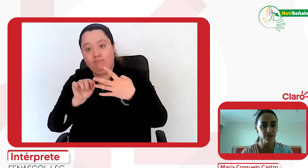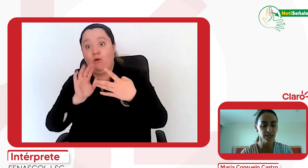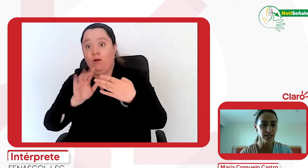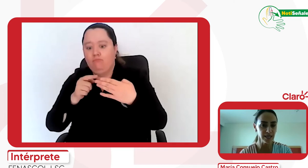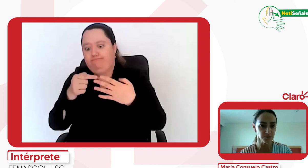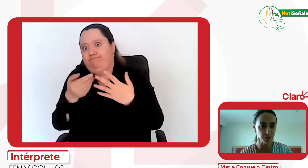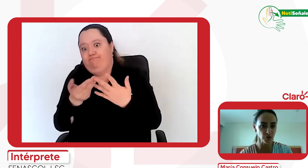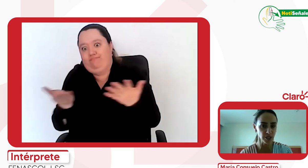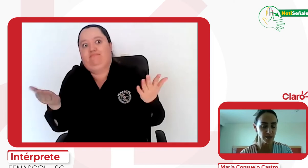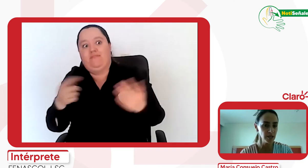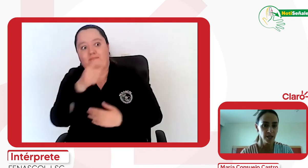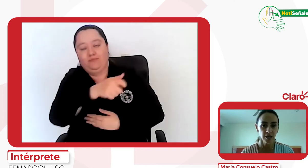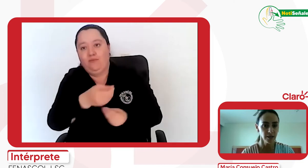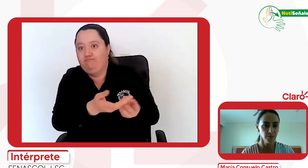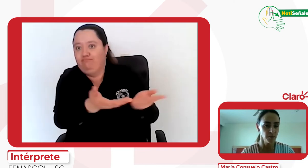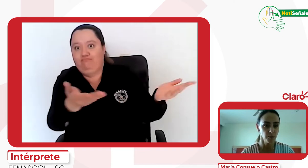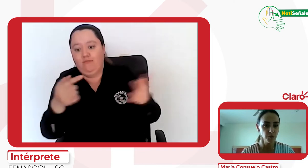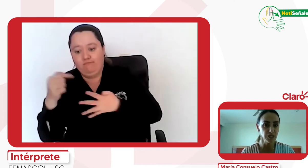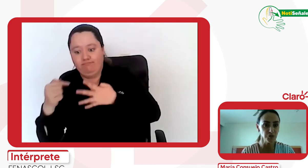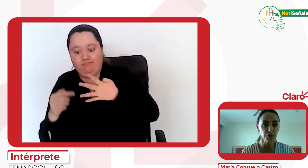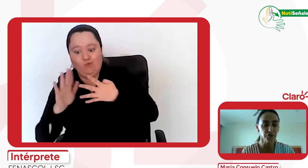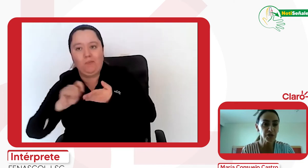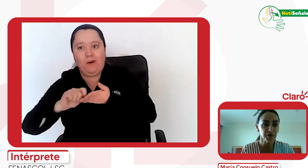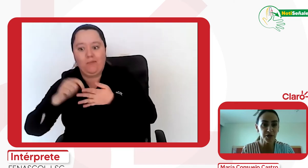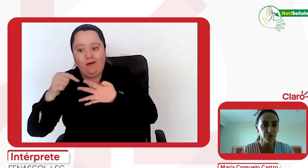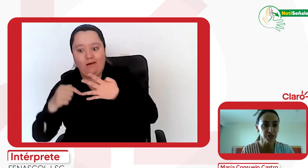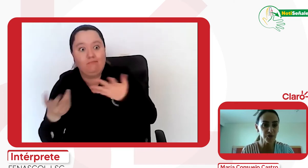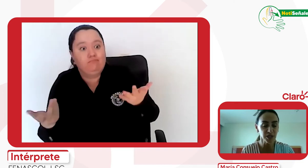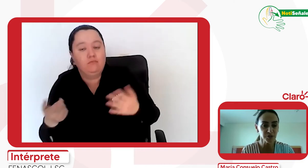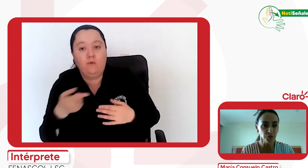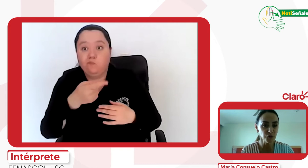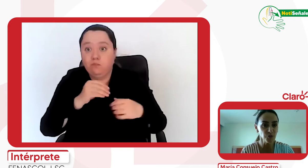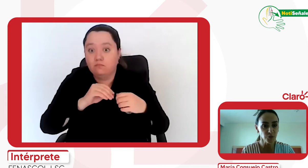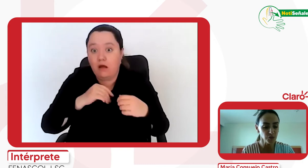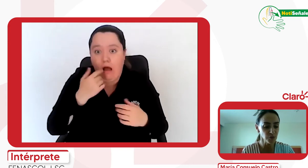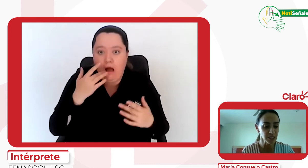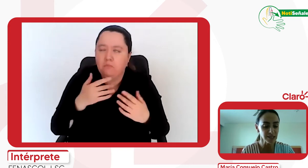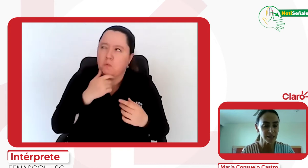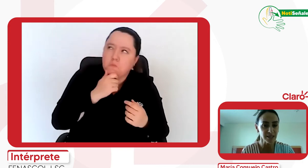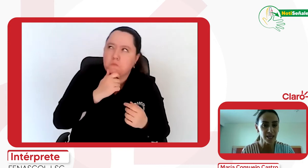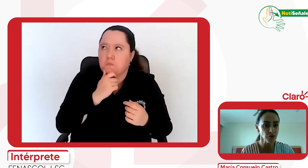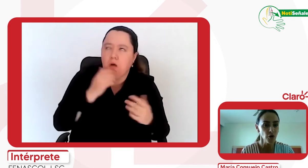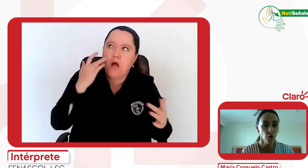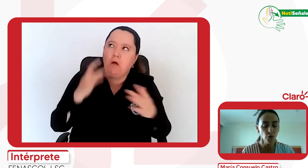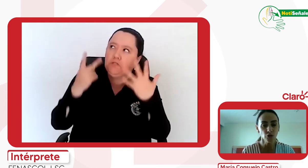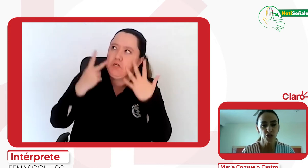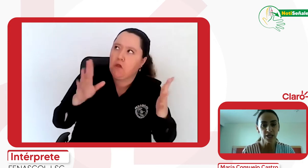las personas. Si yo tengo claro que no tengo tanto consumo, lo puedo tomar el de siete días o si